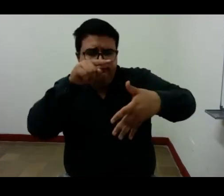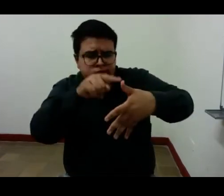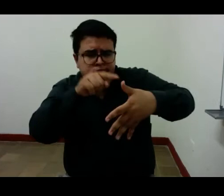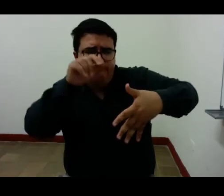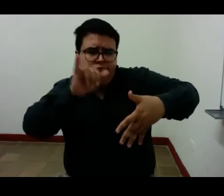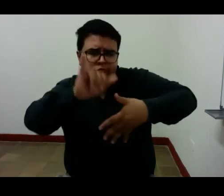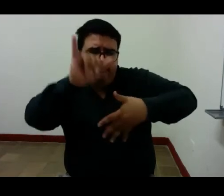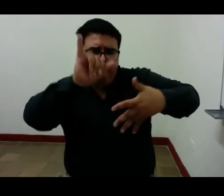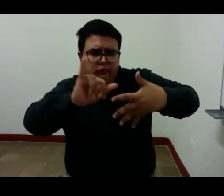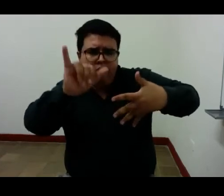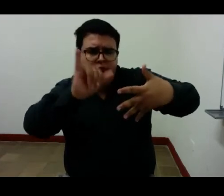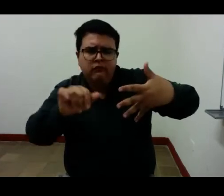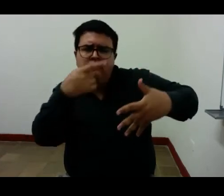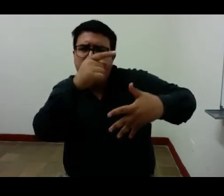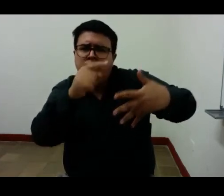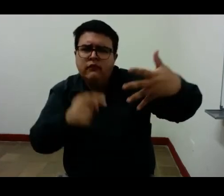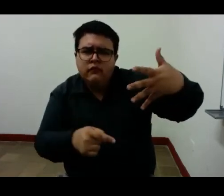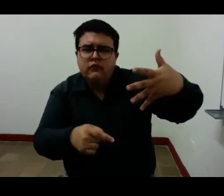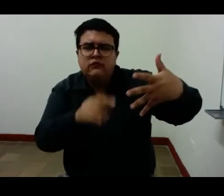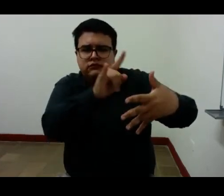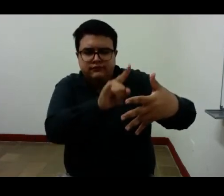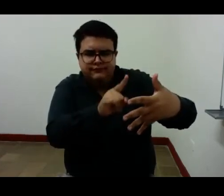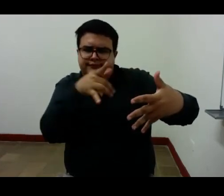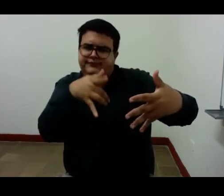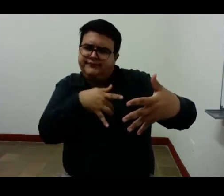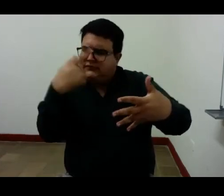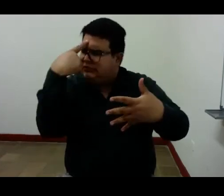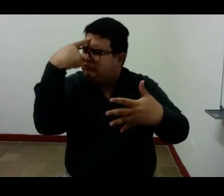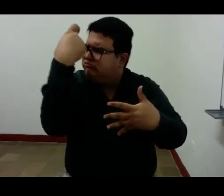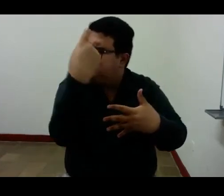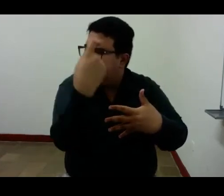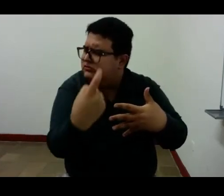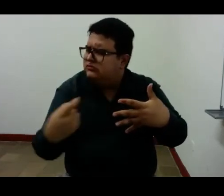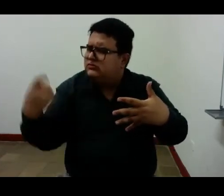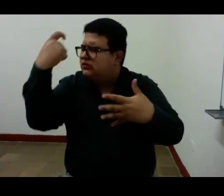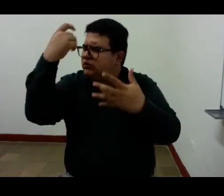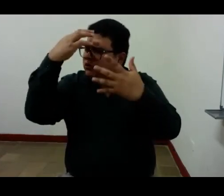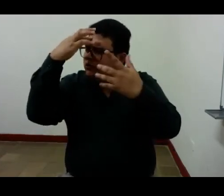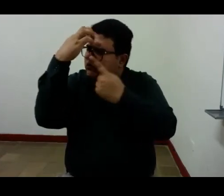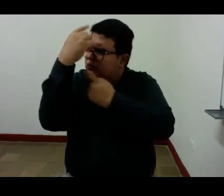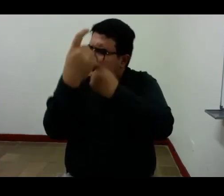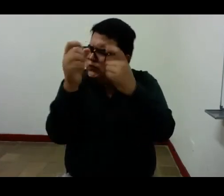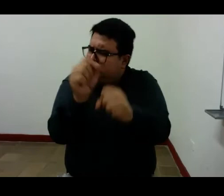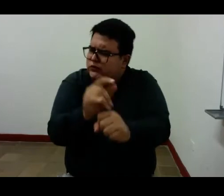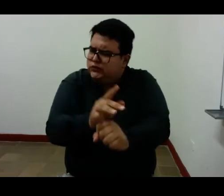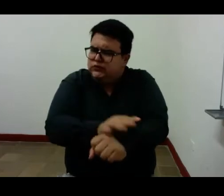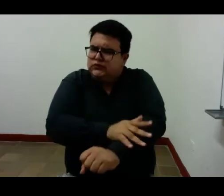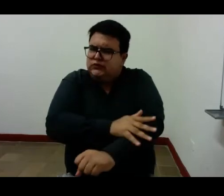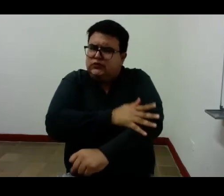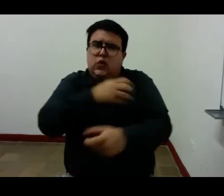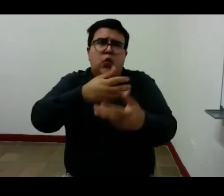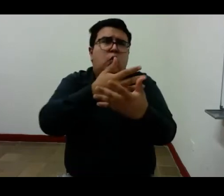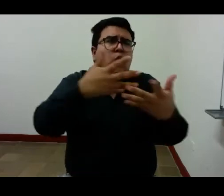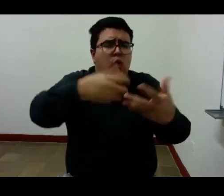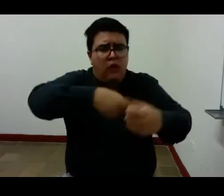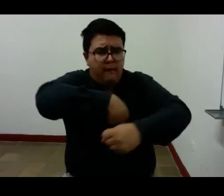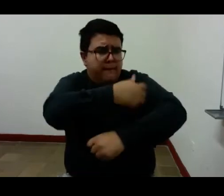son el esfuerzo por captar la absoluta objetividad de las cosas.